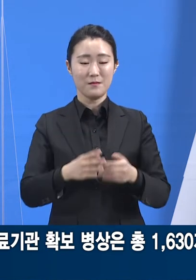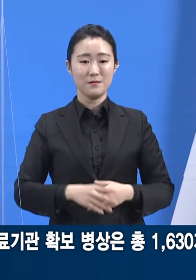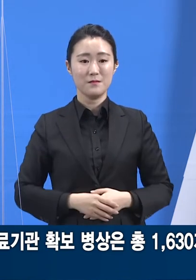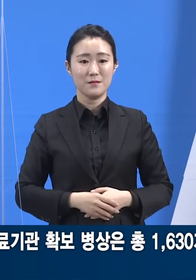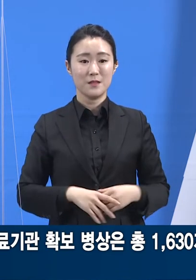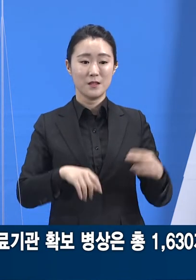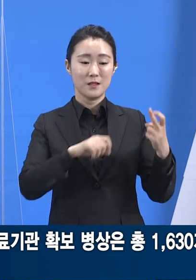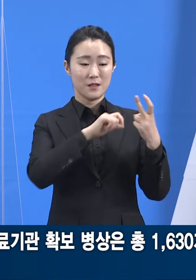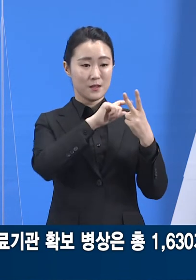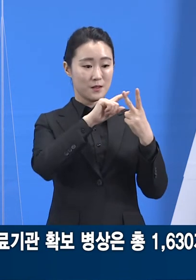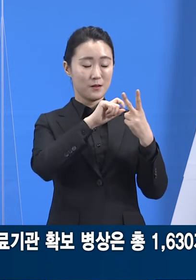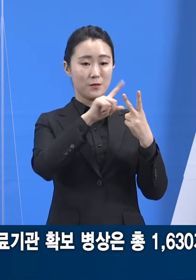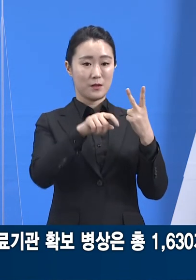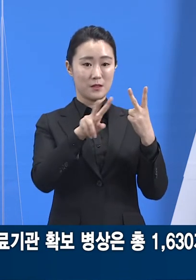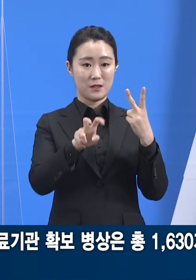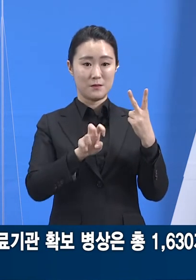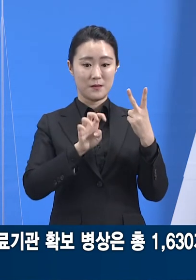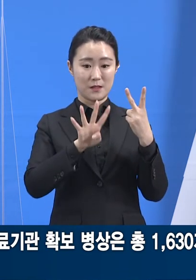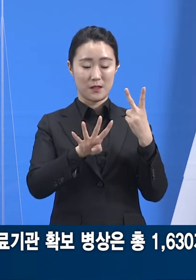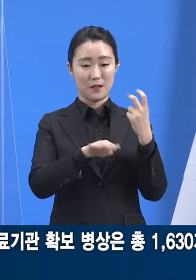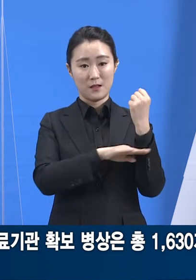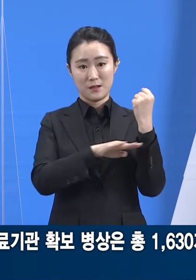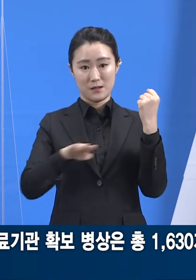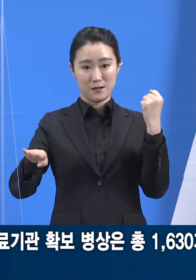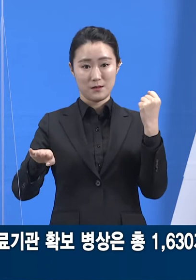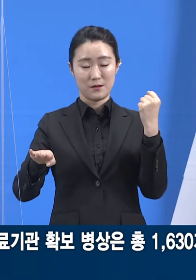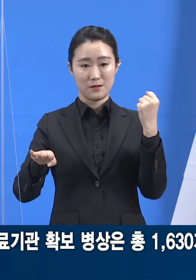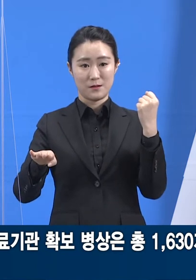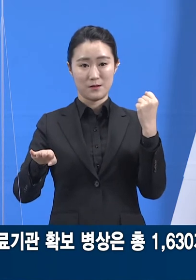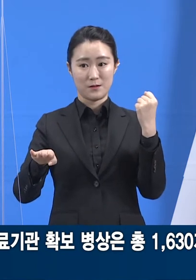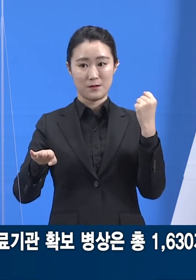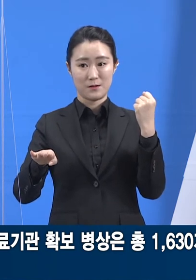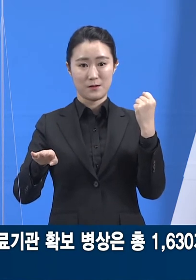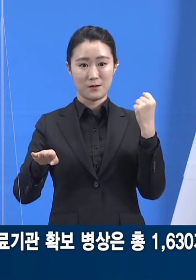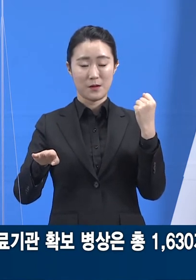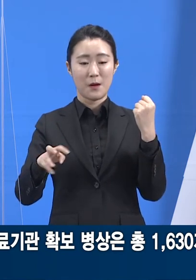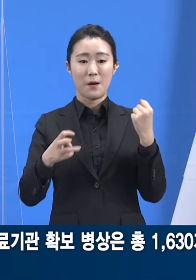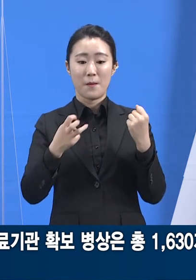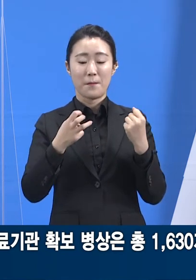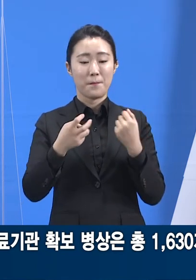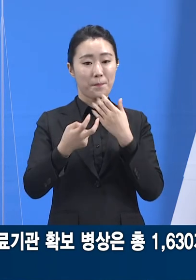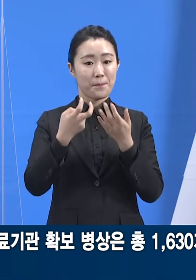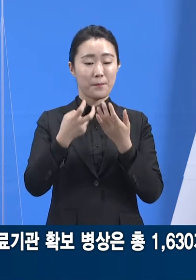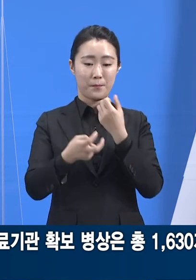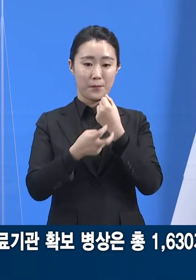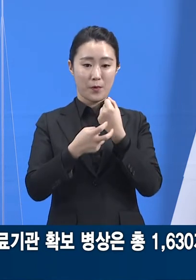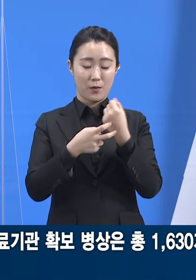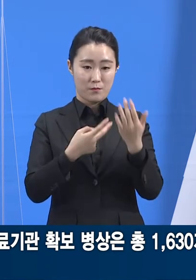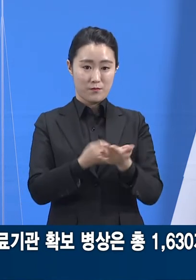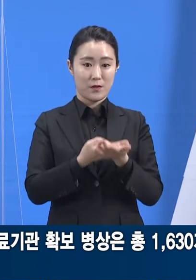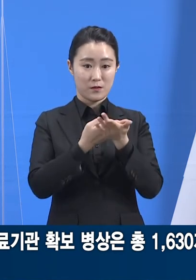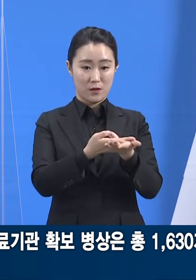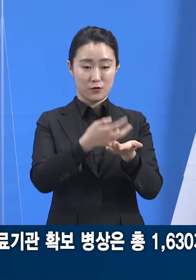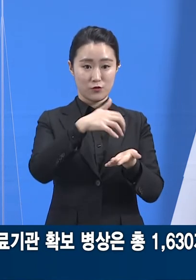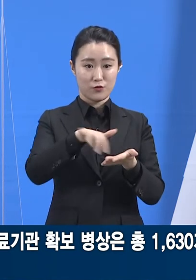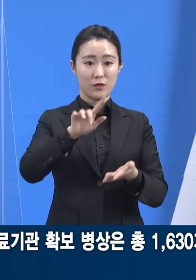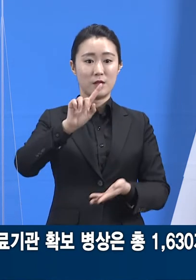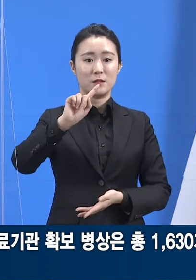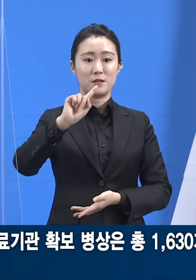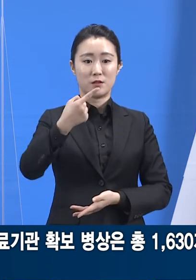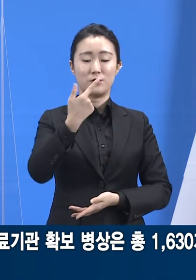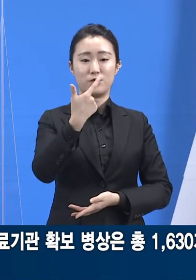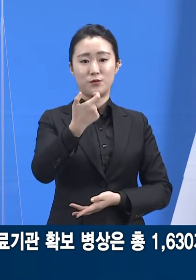일반과 중증환자 병상을 합한 도내 의료기관 확보병상은 총 1630개입니다.